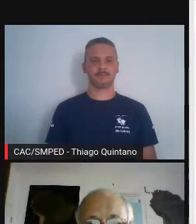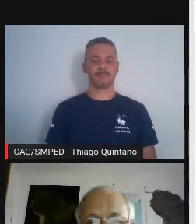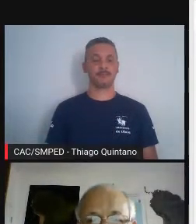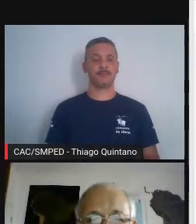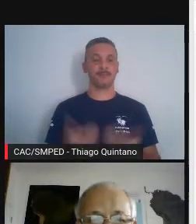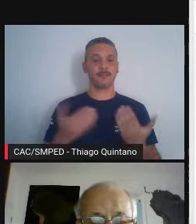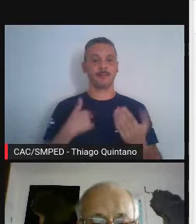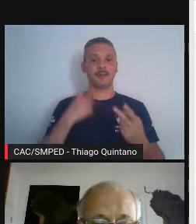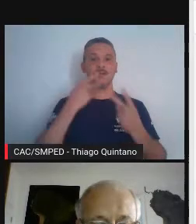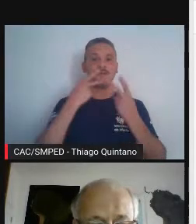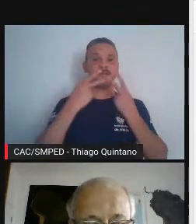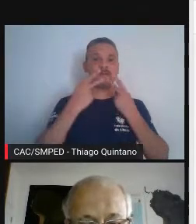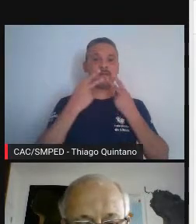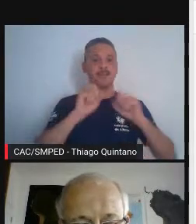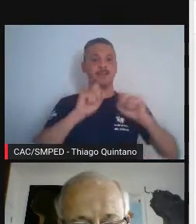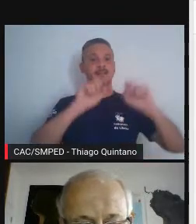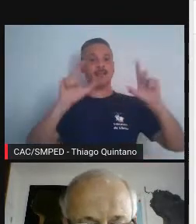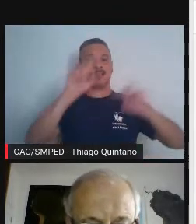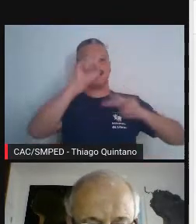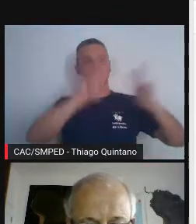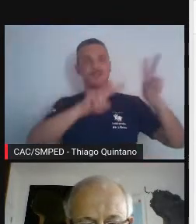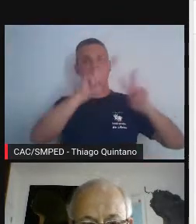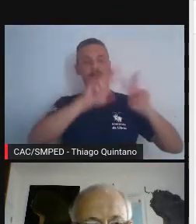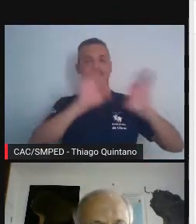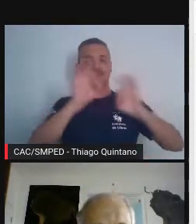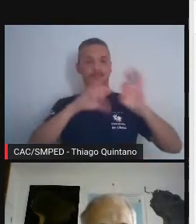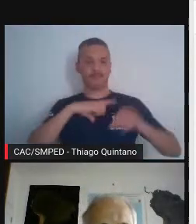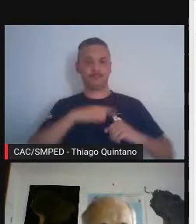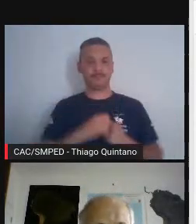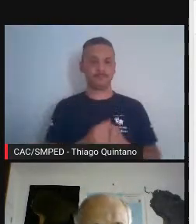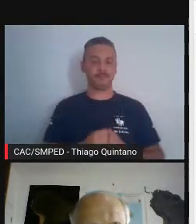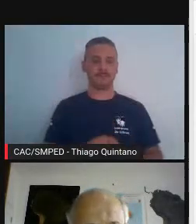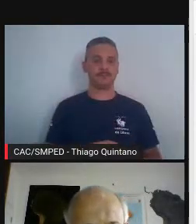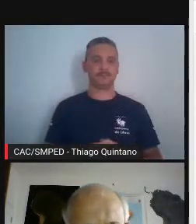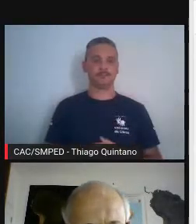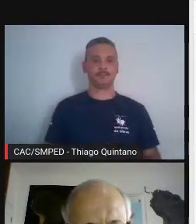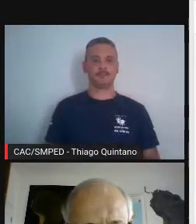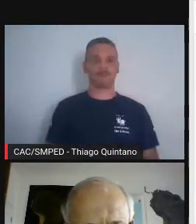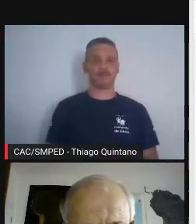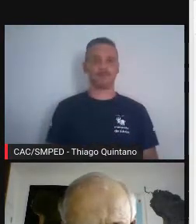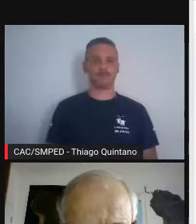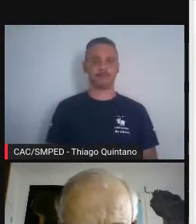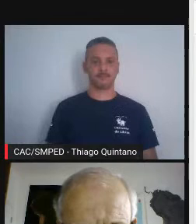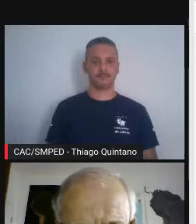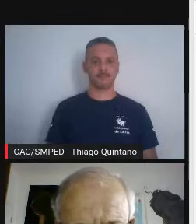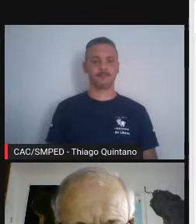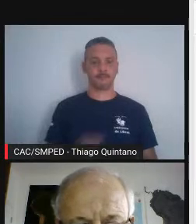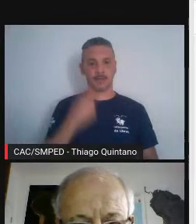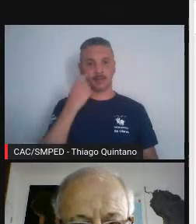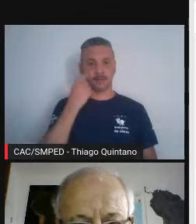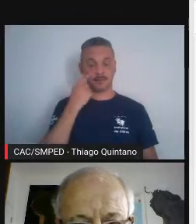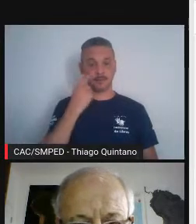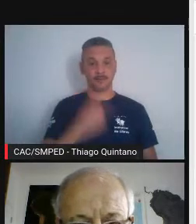fico falando para a tela e dentro dos slides mas não vejo vocês. Tá bem? Então, tá bom. Vamos lá.